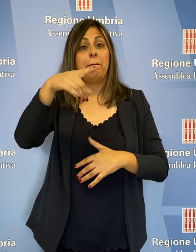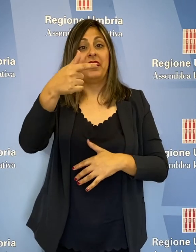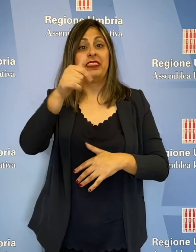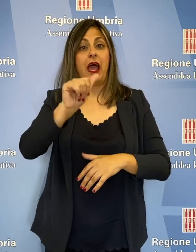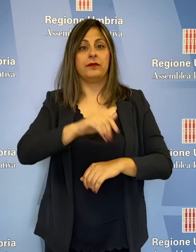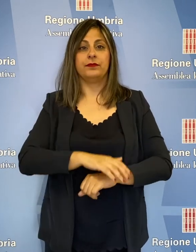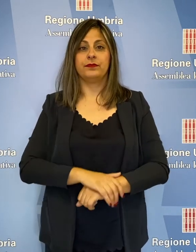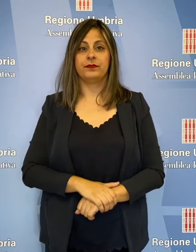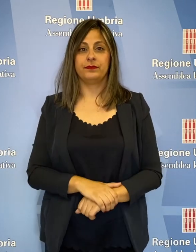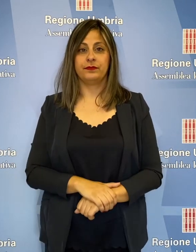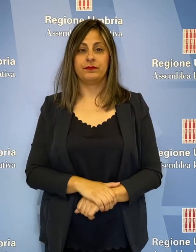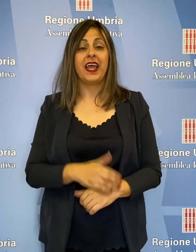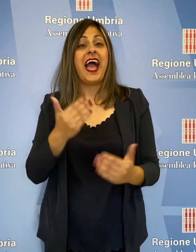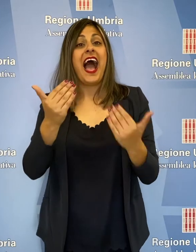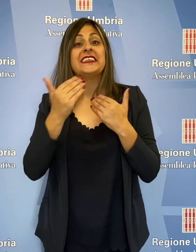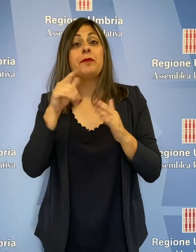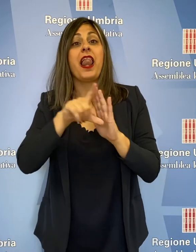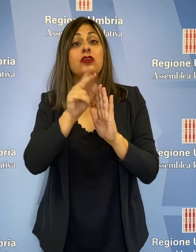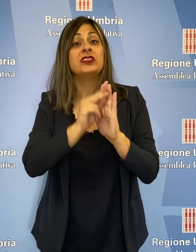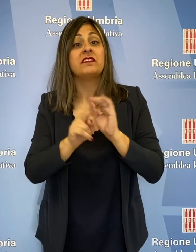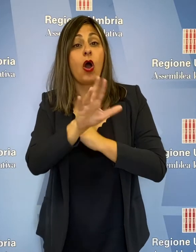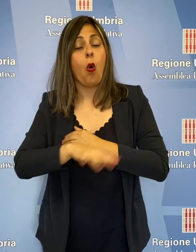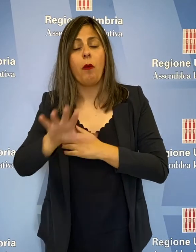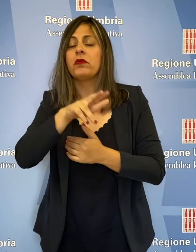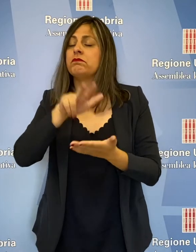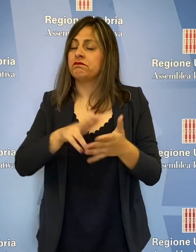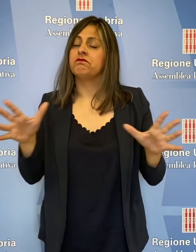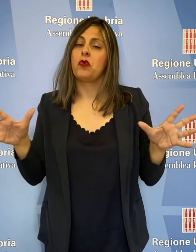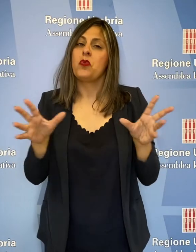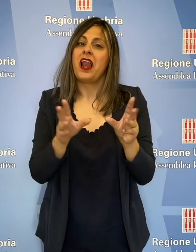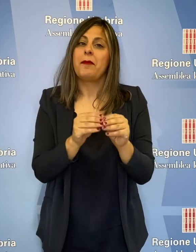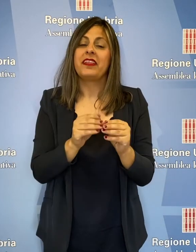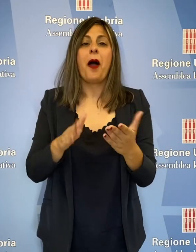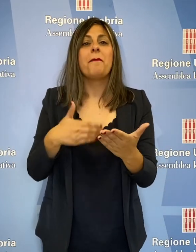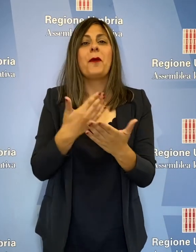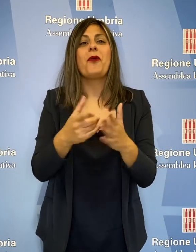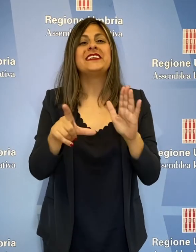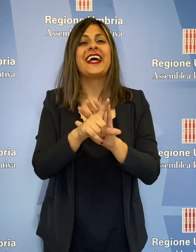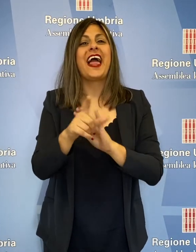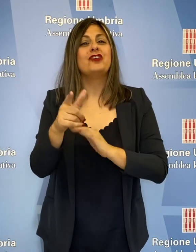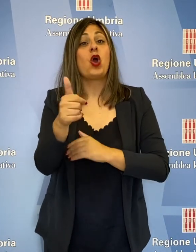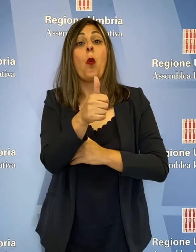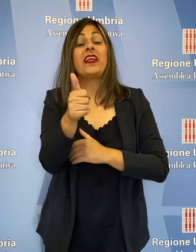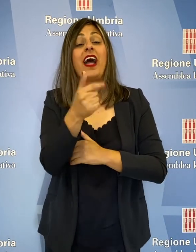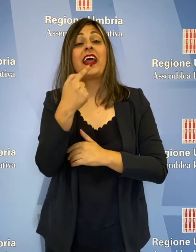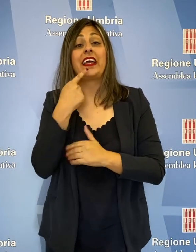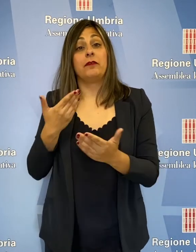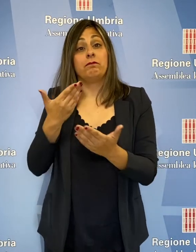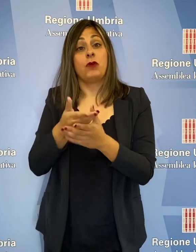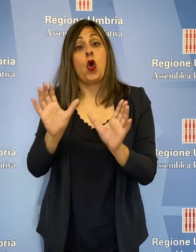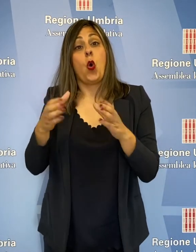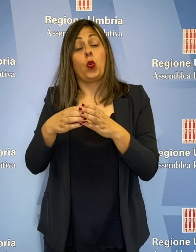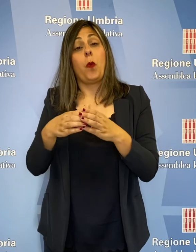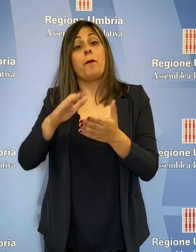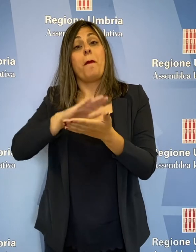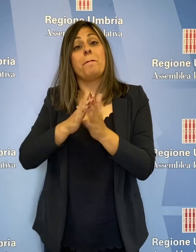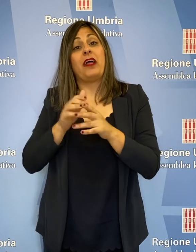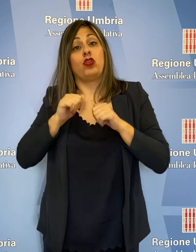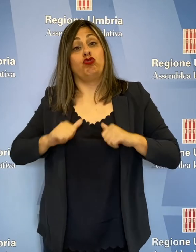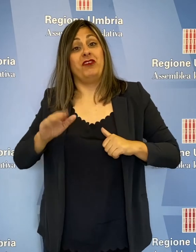L'Assemblea Legislativa dell'Umbria ha approvato all'unanimità la proposta di legge unitaria promossa da consiglieri del gruppo Patto Civico per